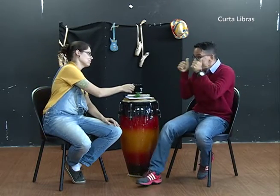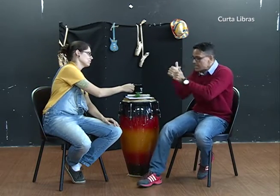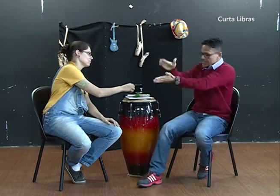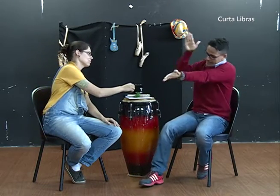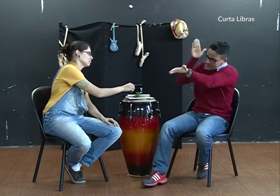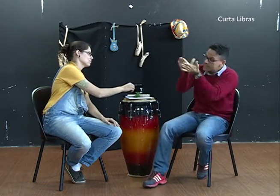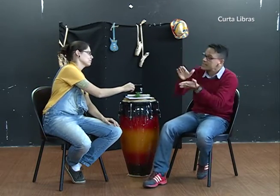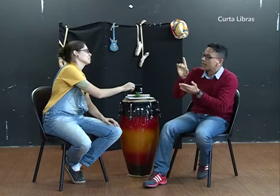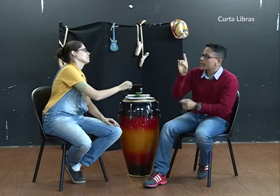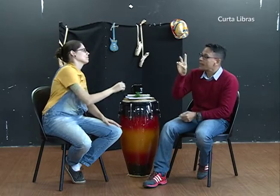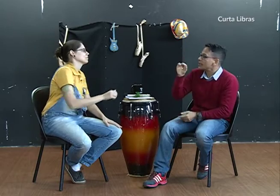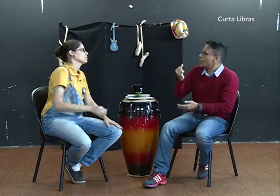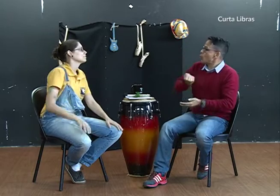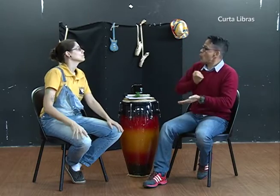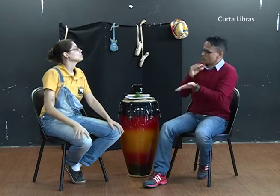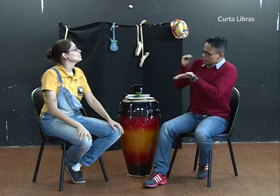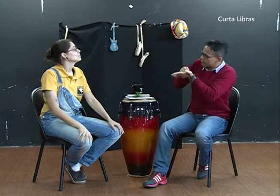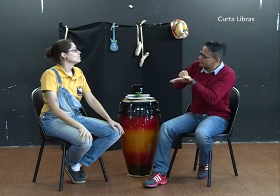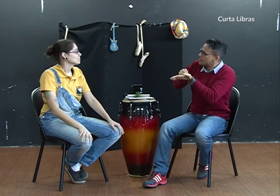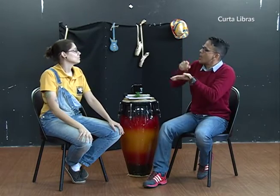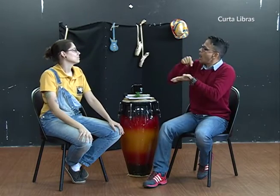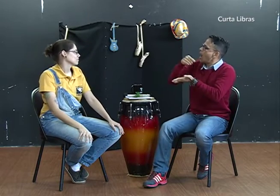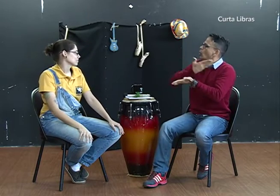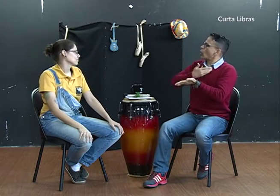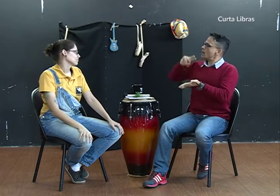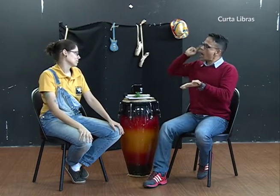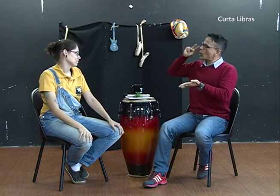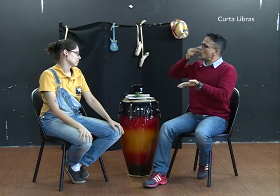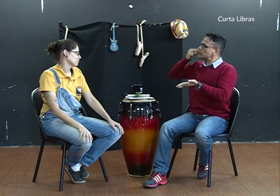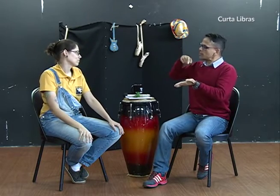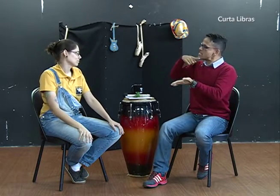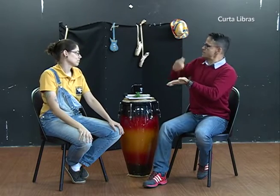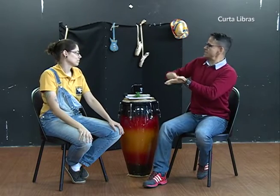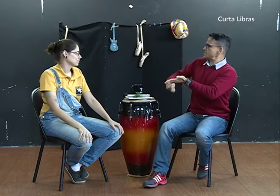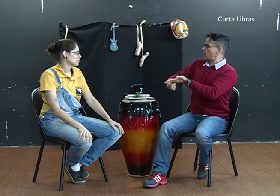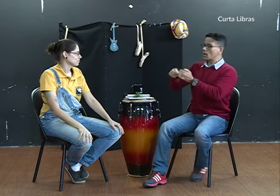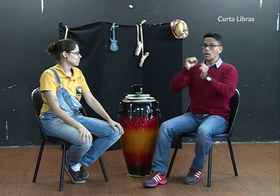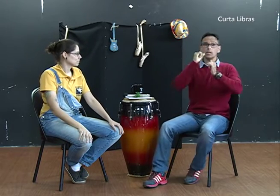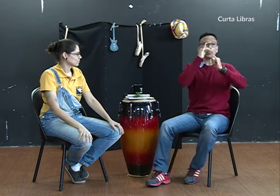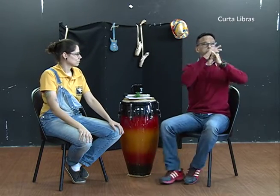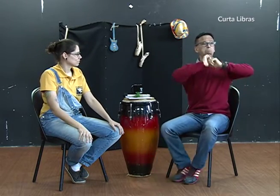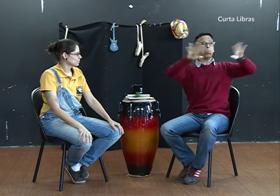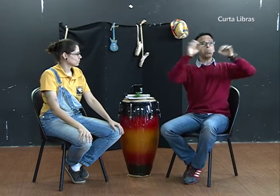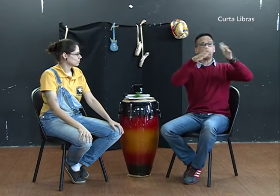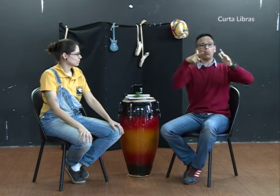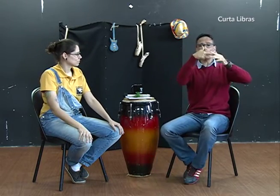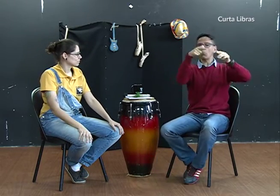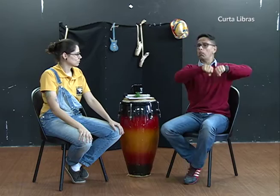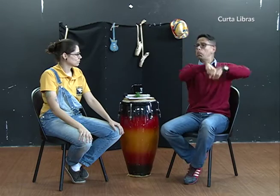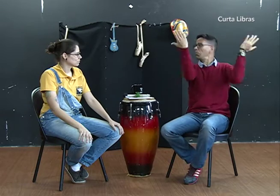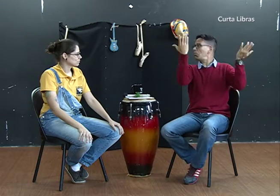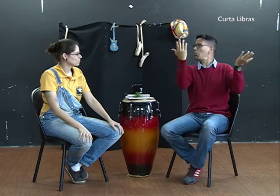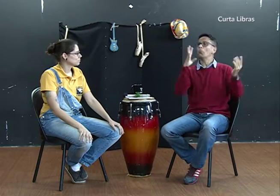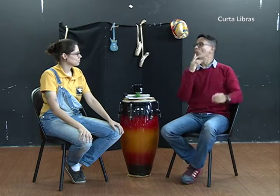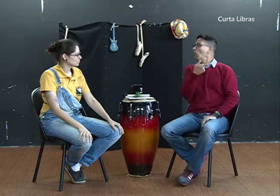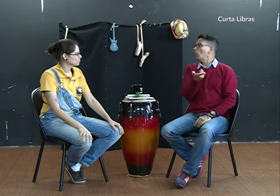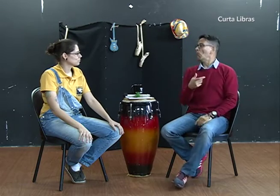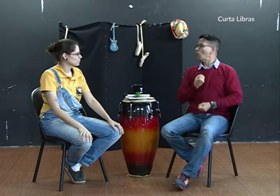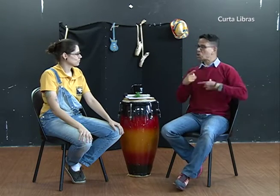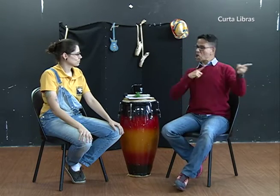pretendo ajudar essas pessoas para que sejam reconhecidas, que o trabalho delas seja publicado, registrado e que o governo reconheça esse